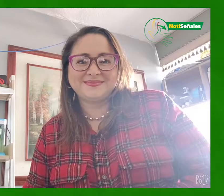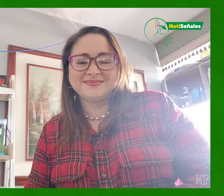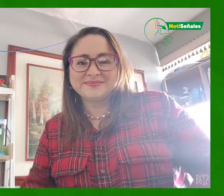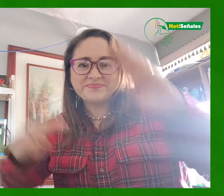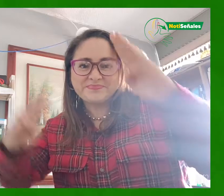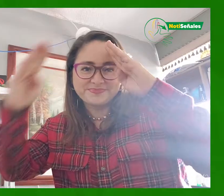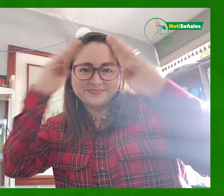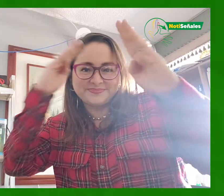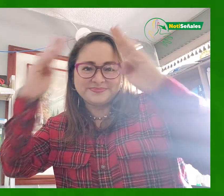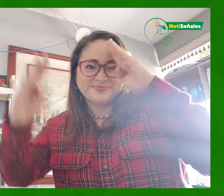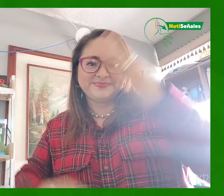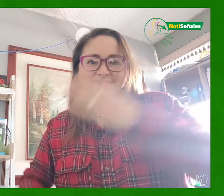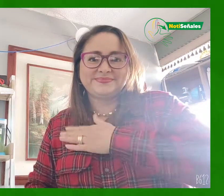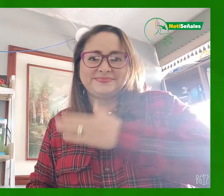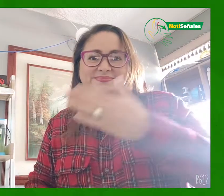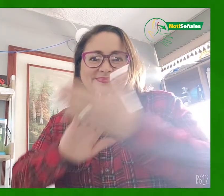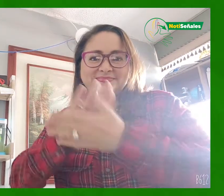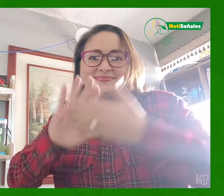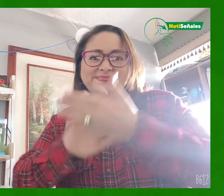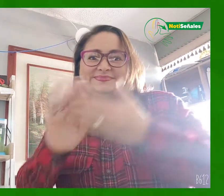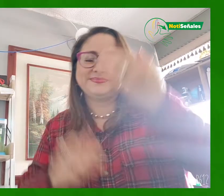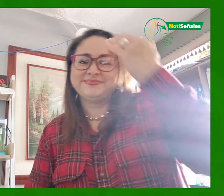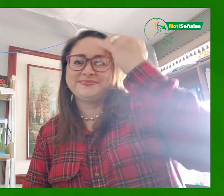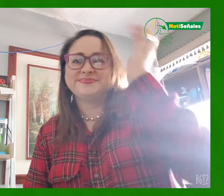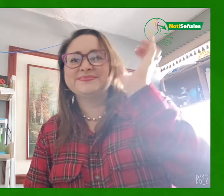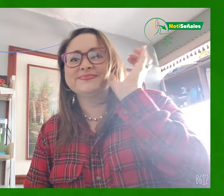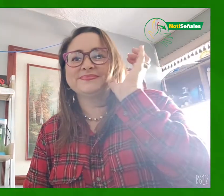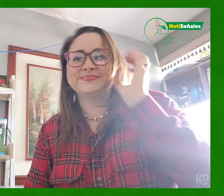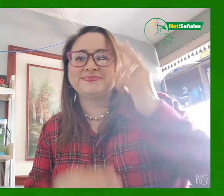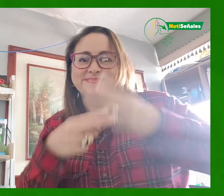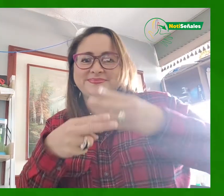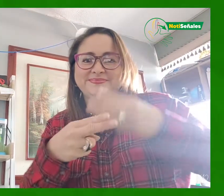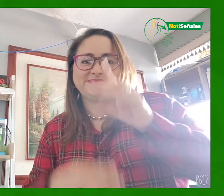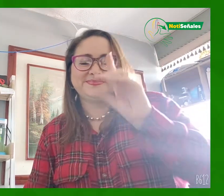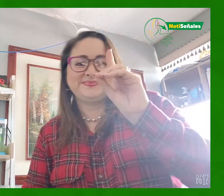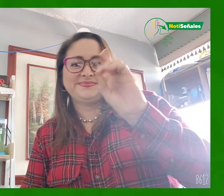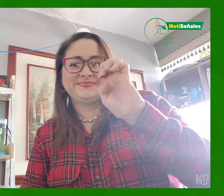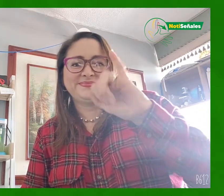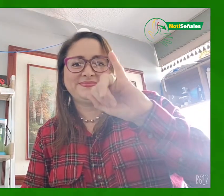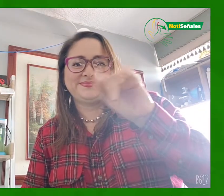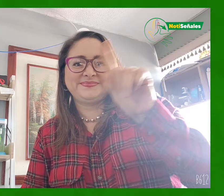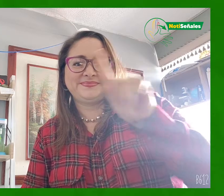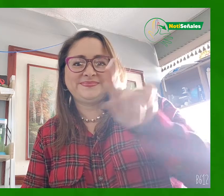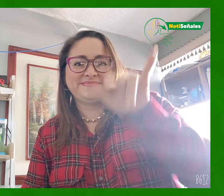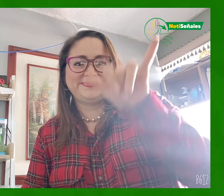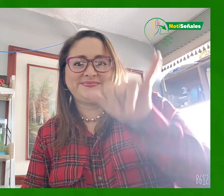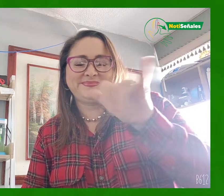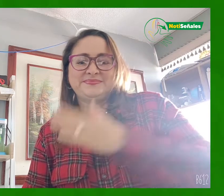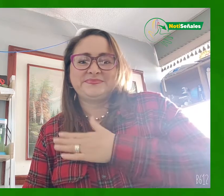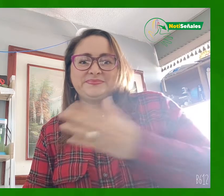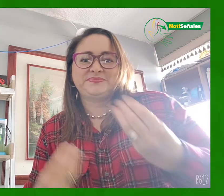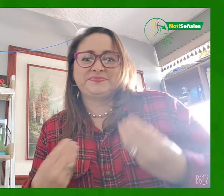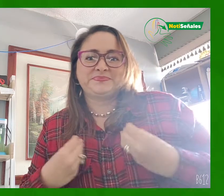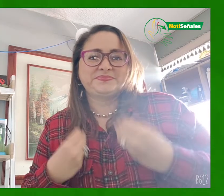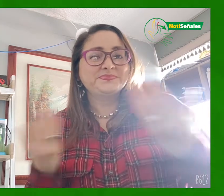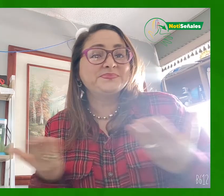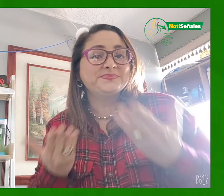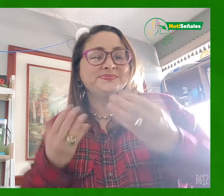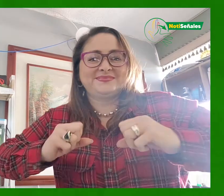Hola, mucho gusto. Mi seña es esta. Mi nombre es Daisy Franco Payares. Vivo en la ciudad de Bogotá. En